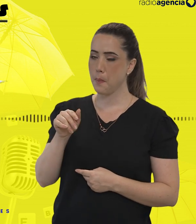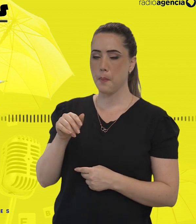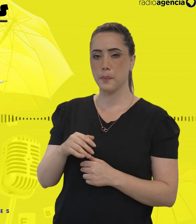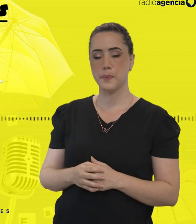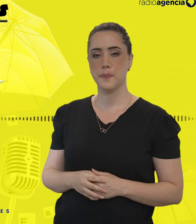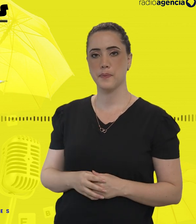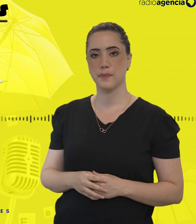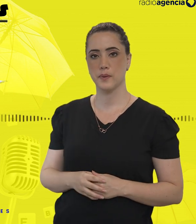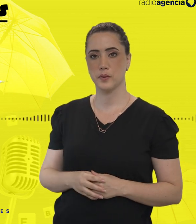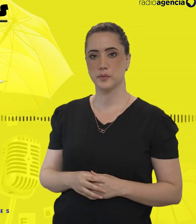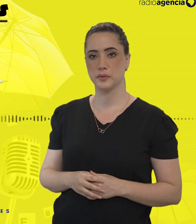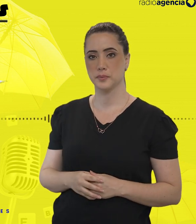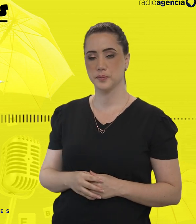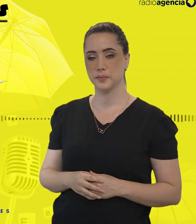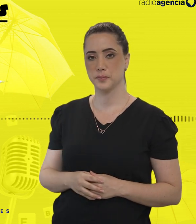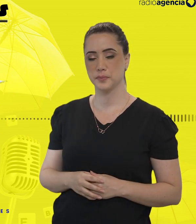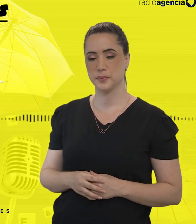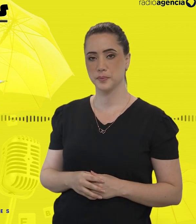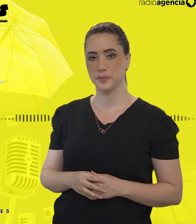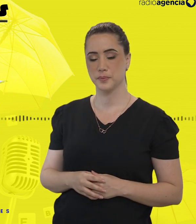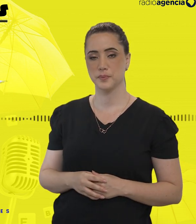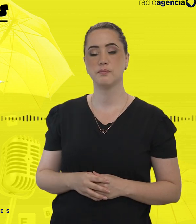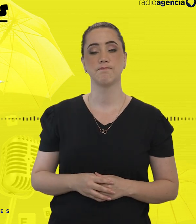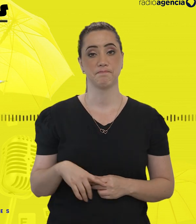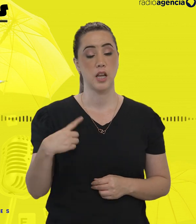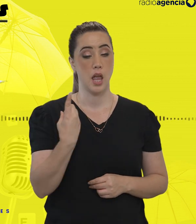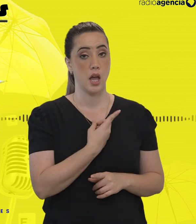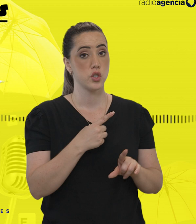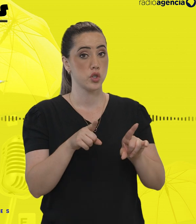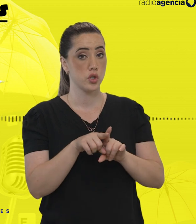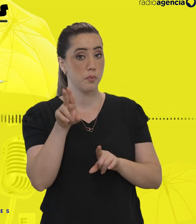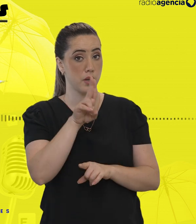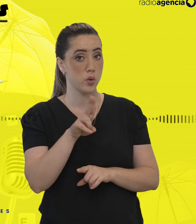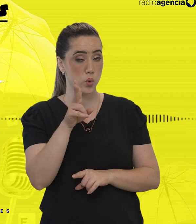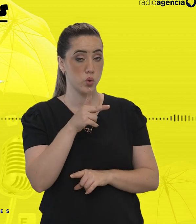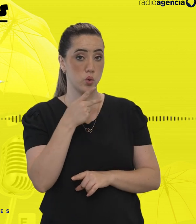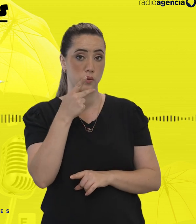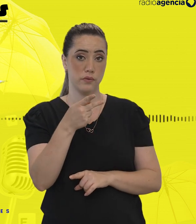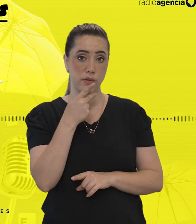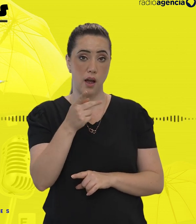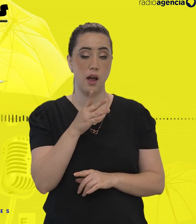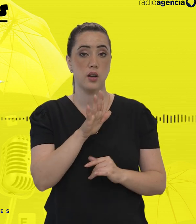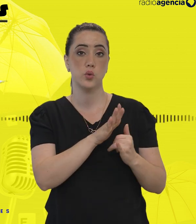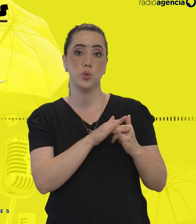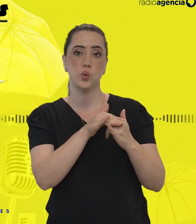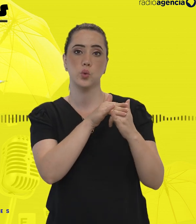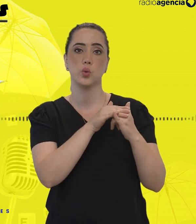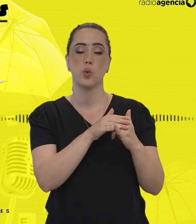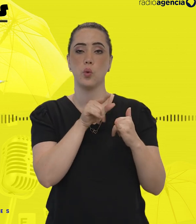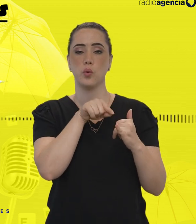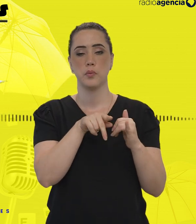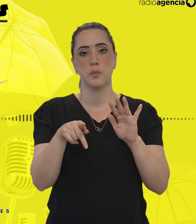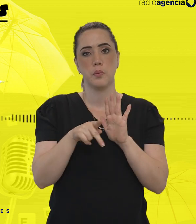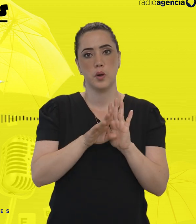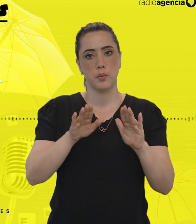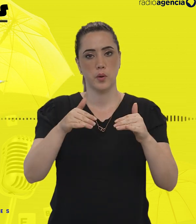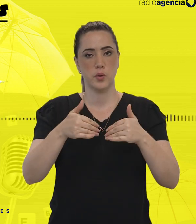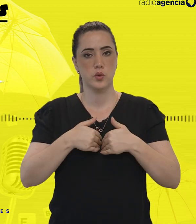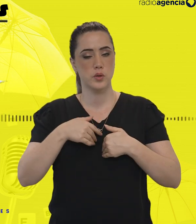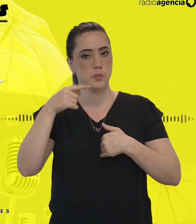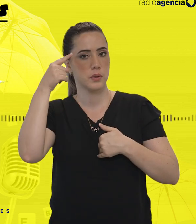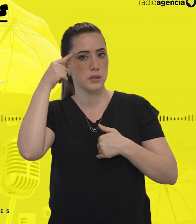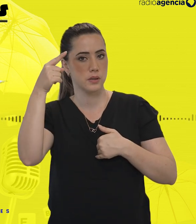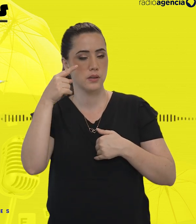barra histórias raras 7. E a gente também usou falas do canal Autista Pensante, frases do Bruna Leixo, do